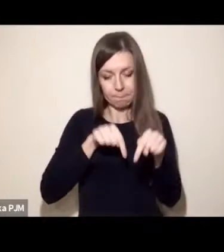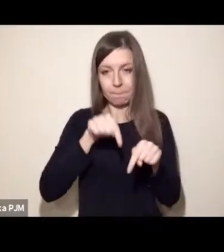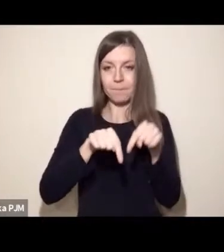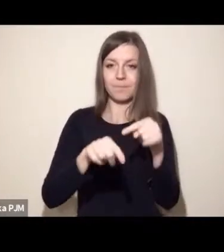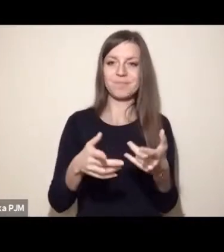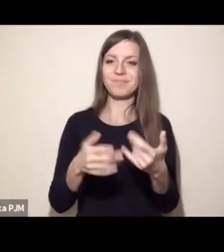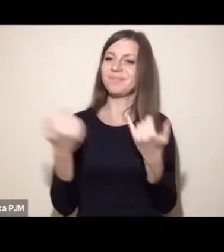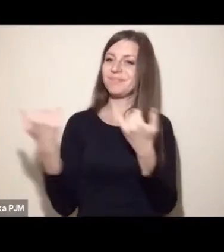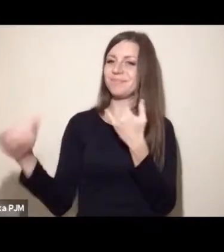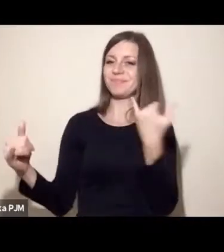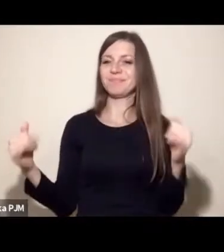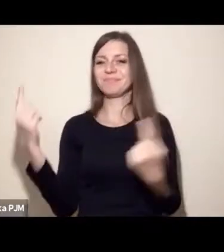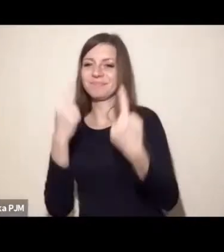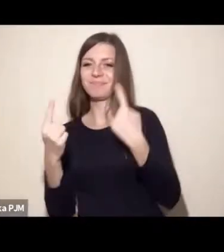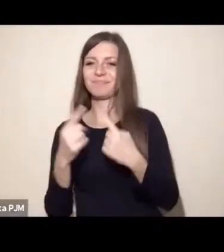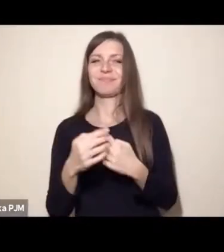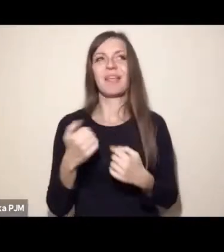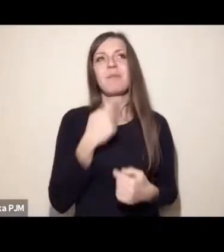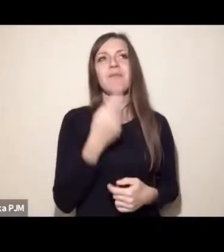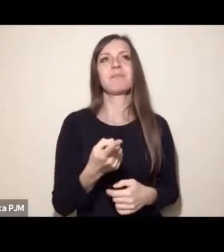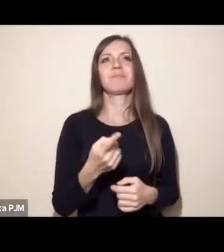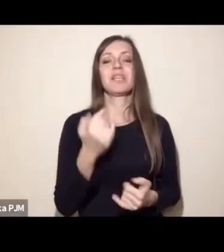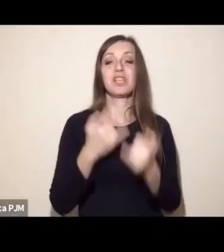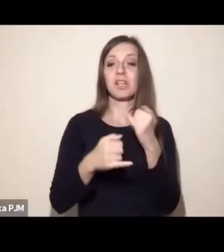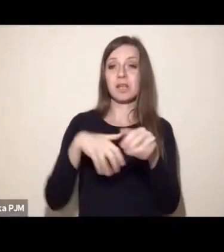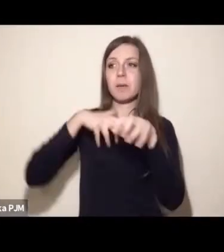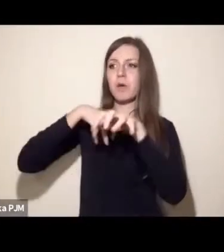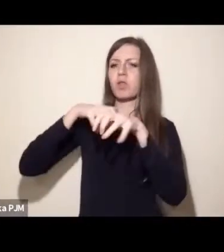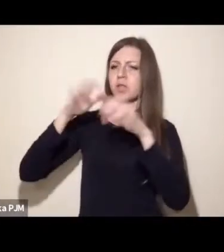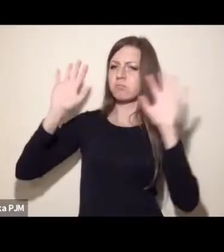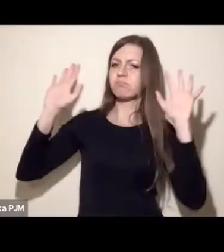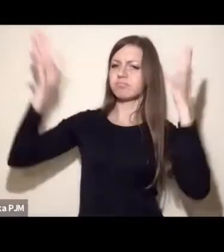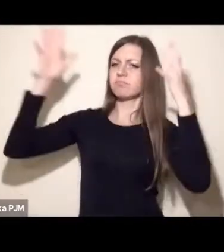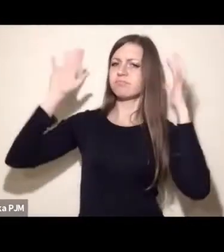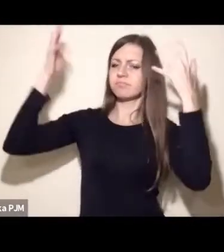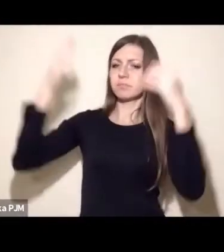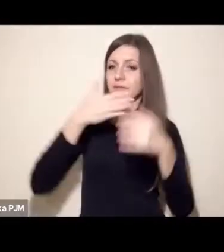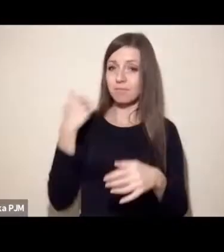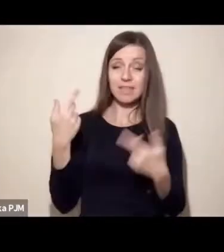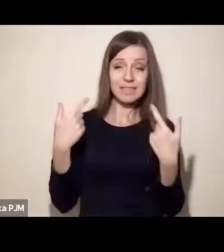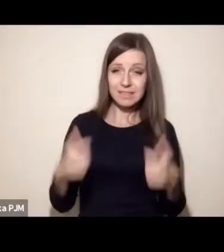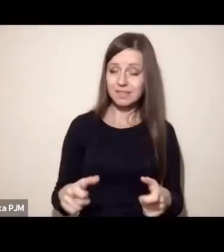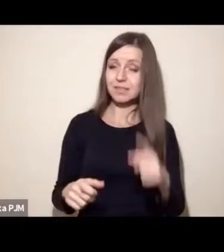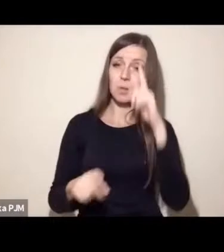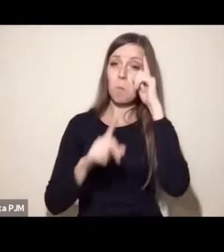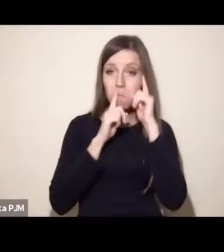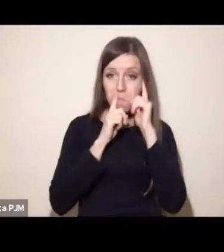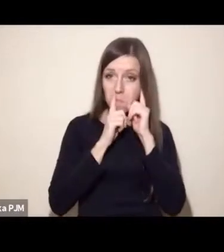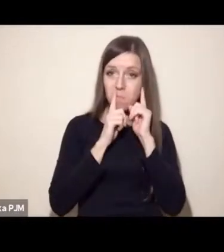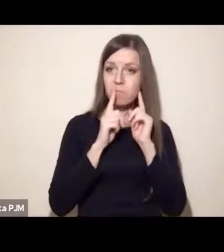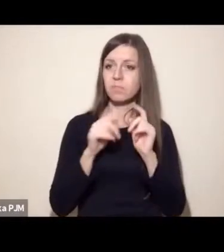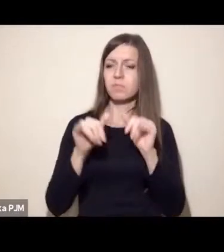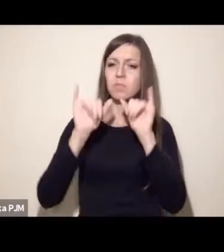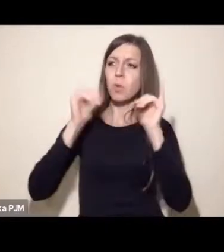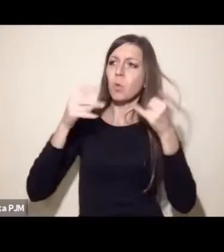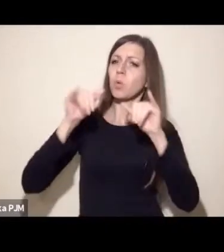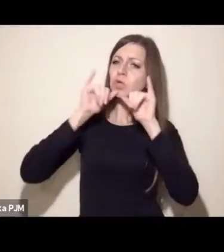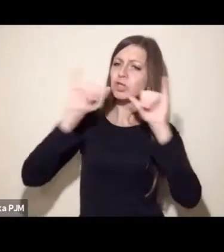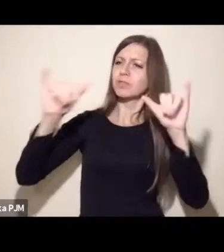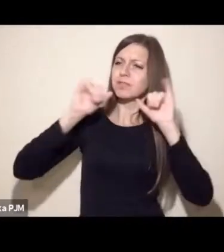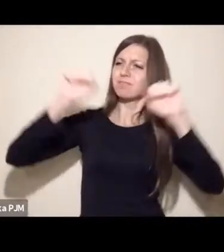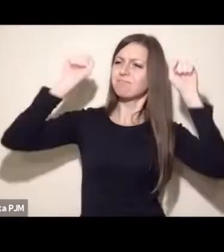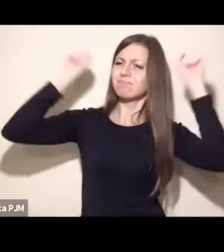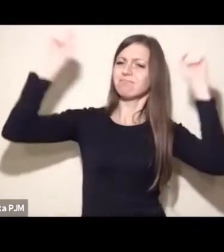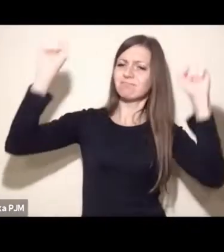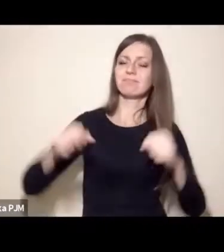Ale jednak ja Wam coś powiem. Gdyby nie protesty, gdyby nie głośne i słusznie radykalne krzyczenie innych działaczy,